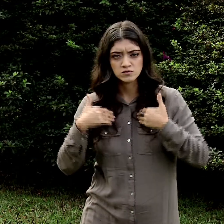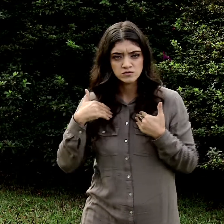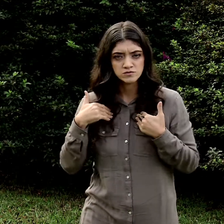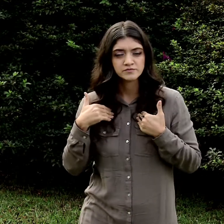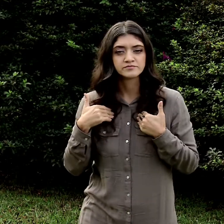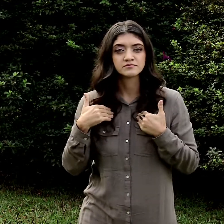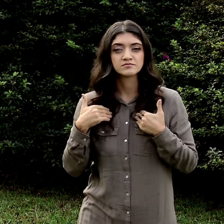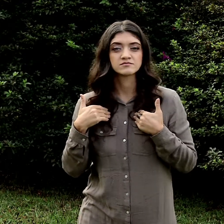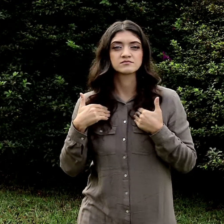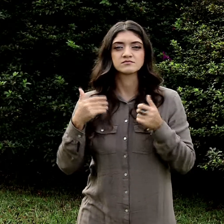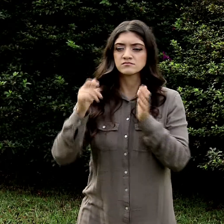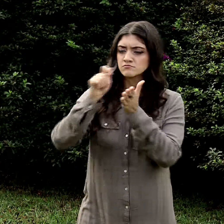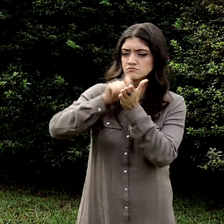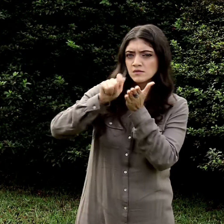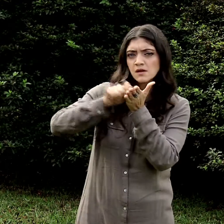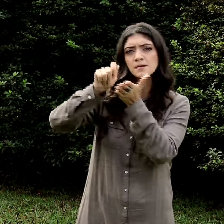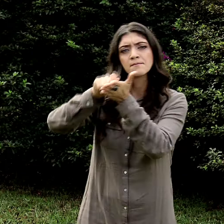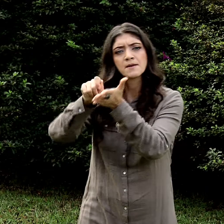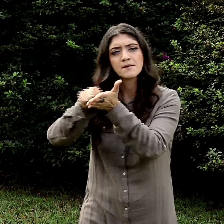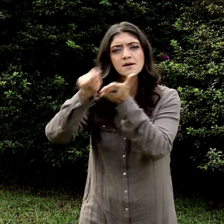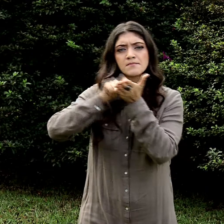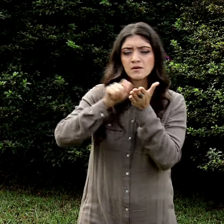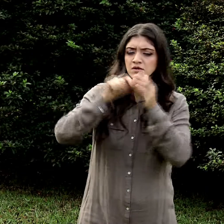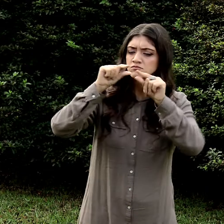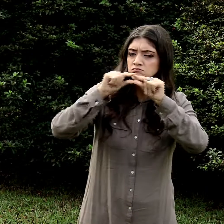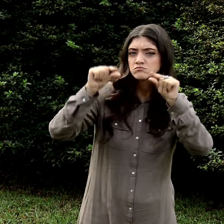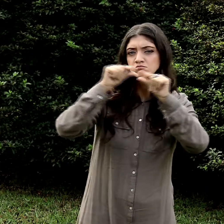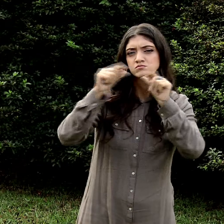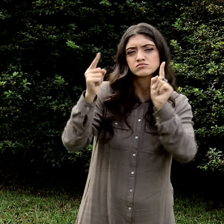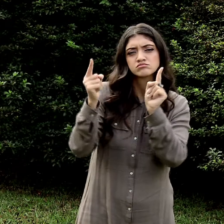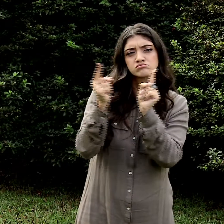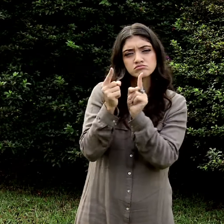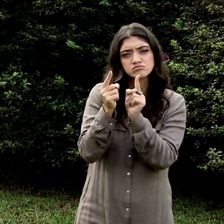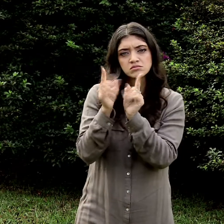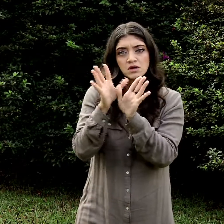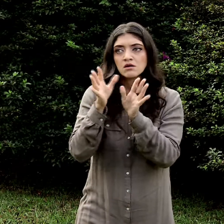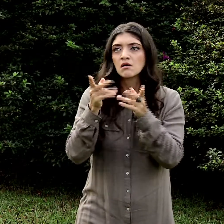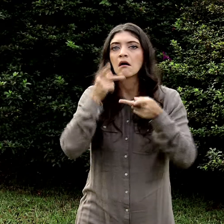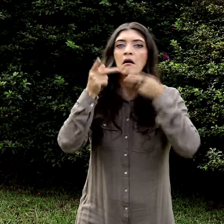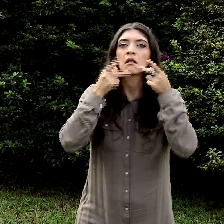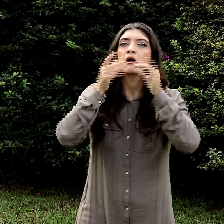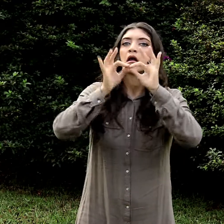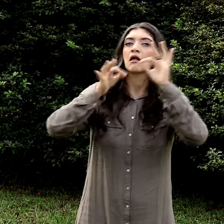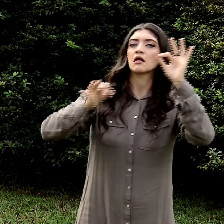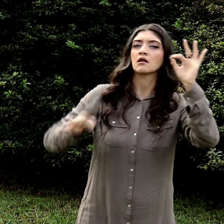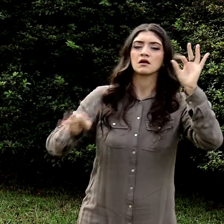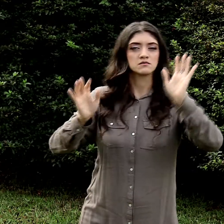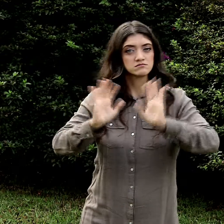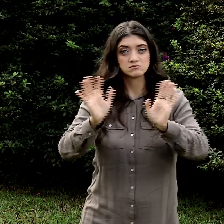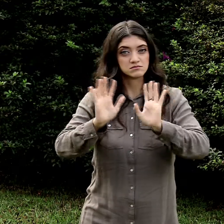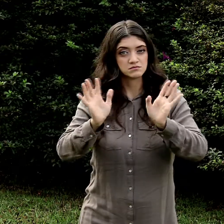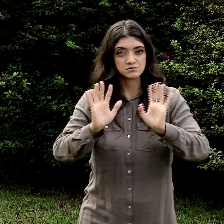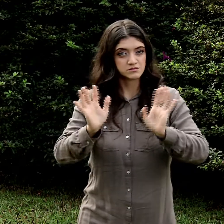usar frases curtas, evitar falar muito ou lentamente,